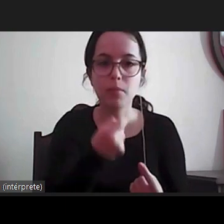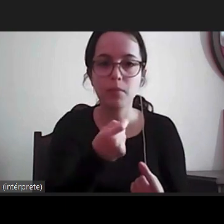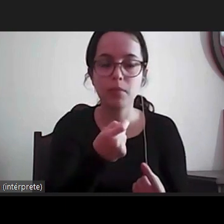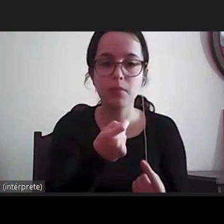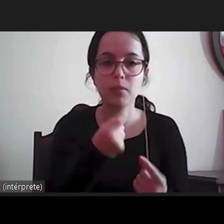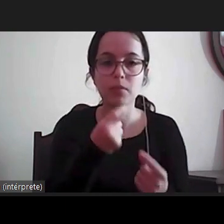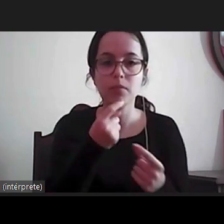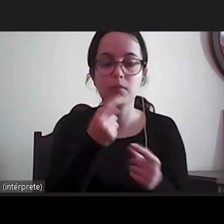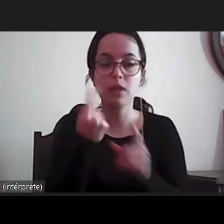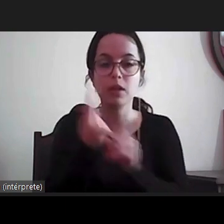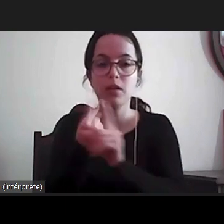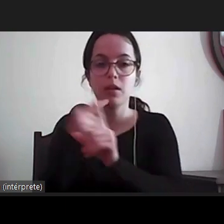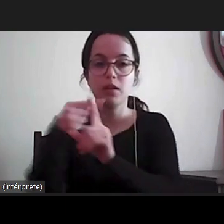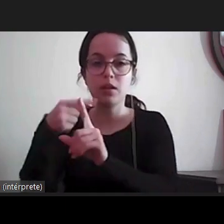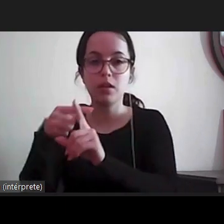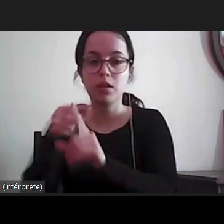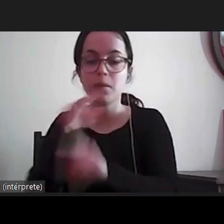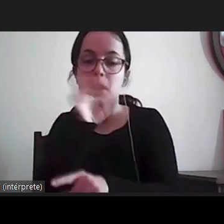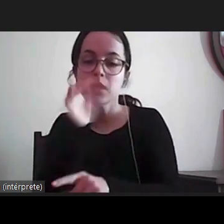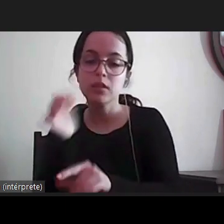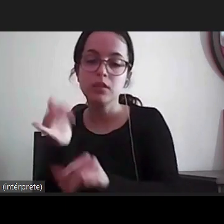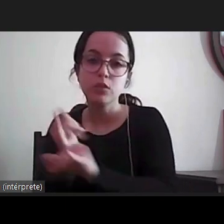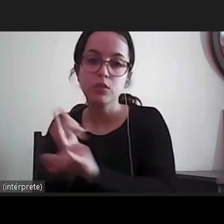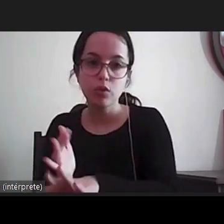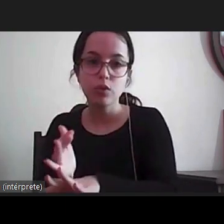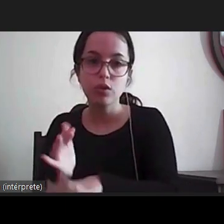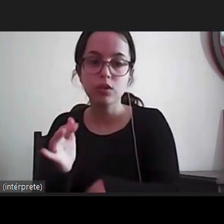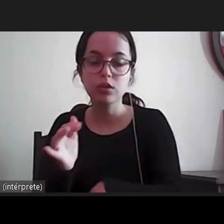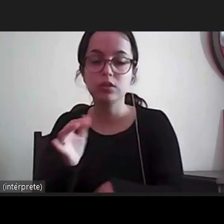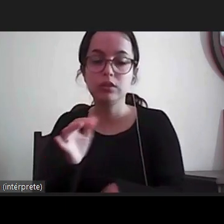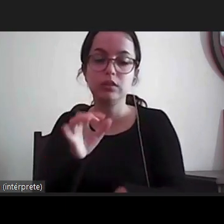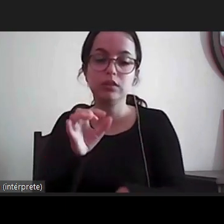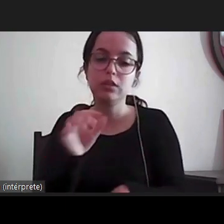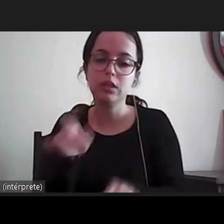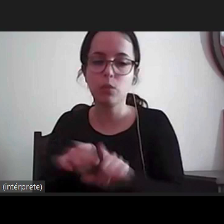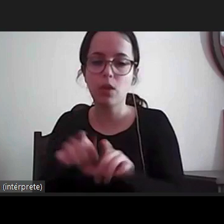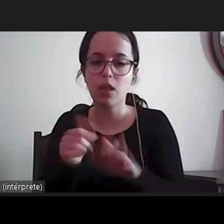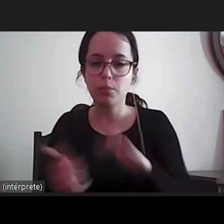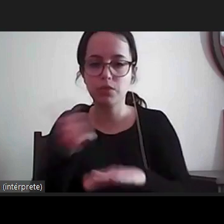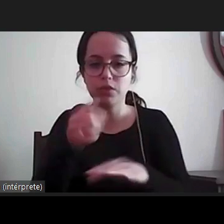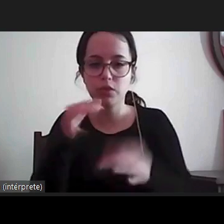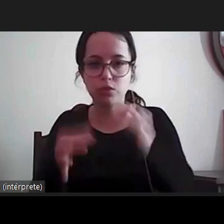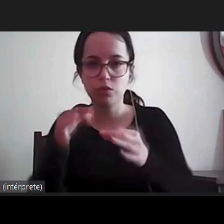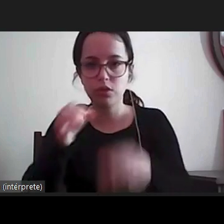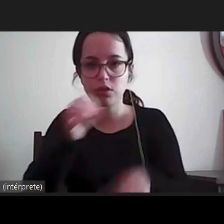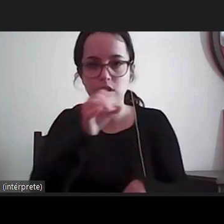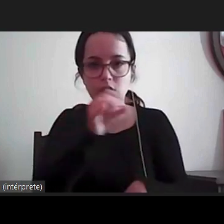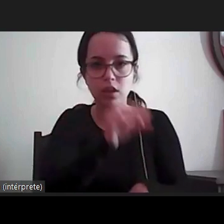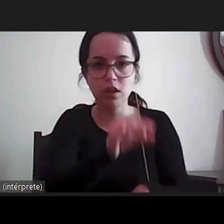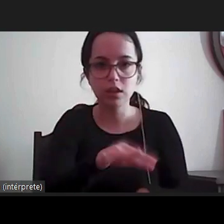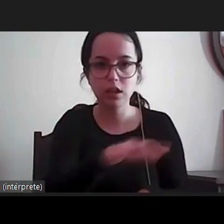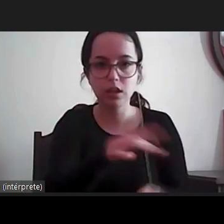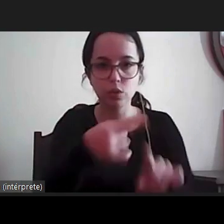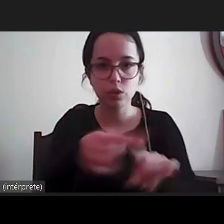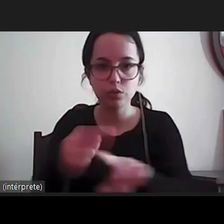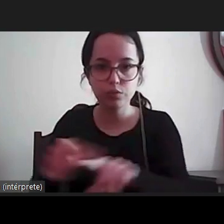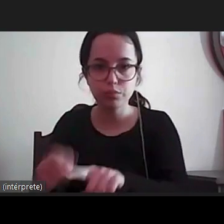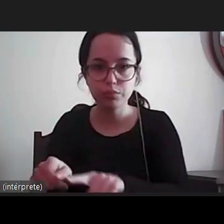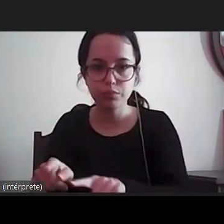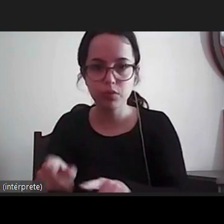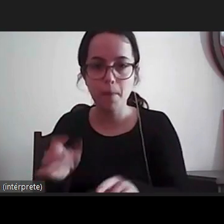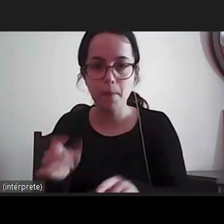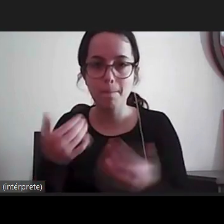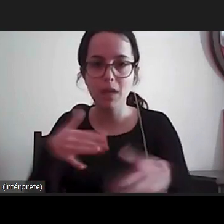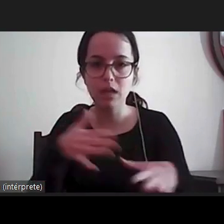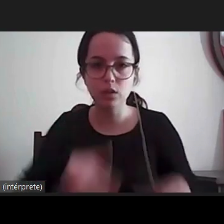países onde existem provedores sectoriais e de que países falamos qual a diferença de Portugal